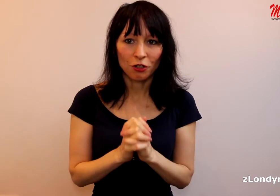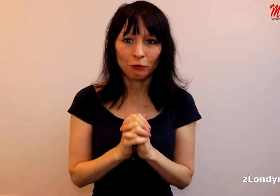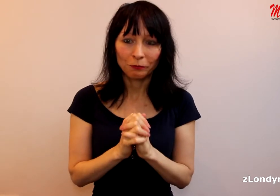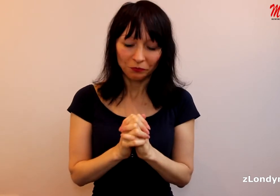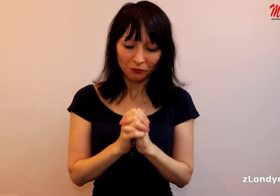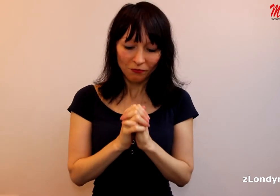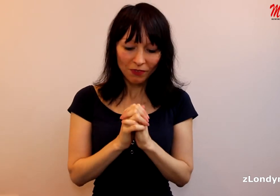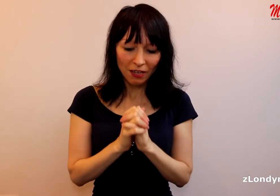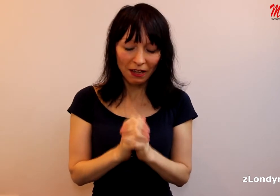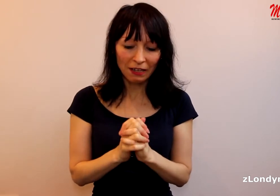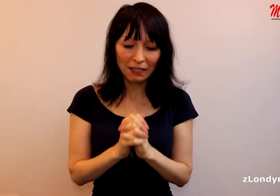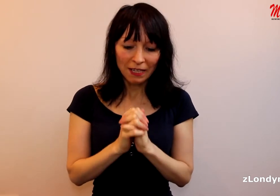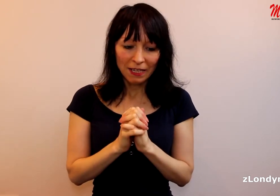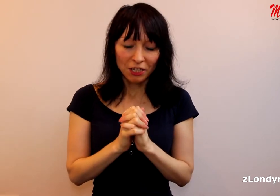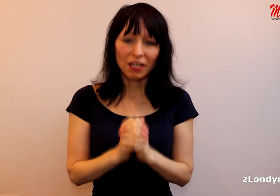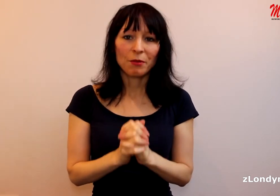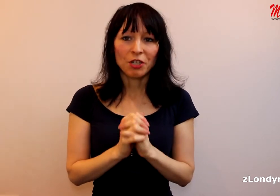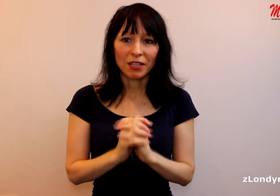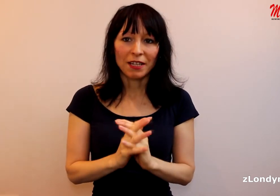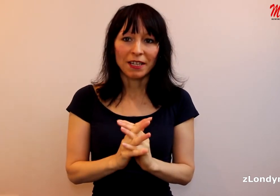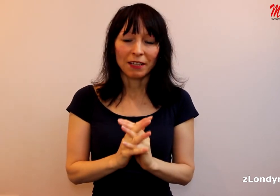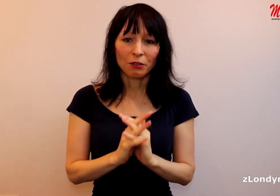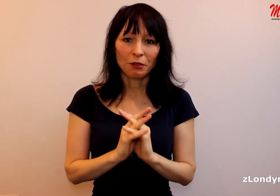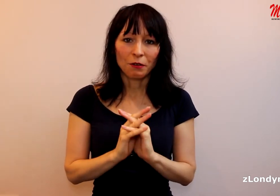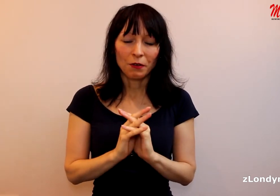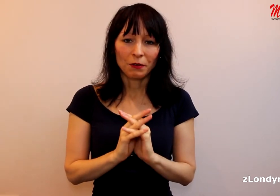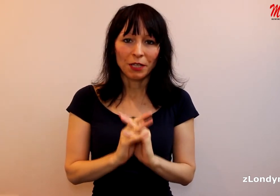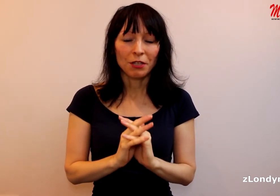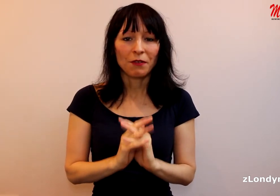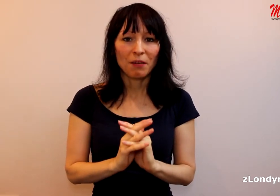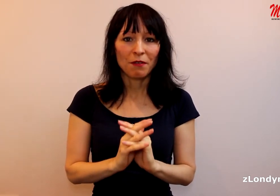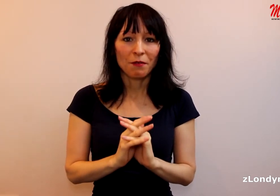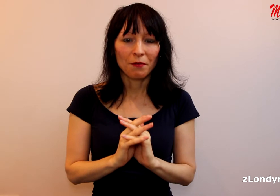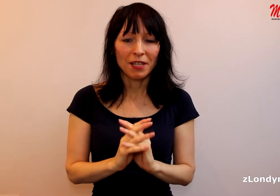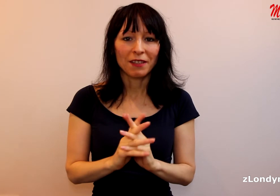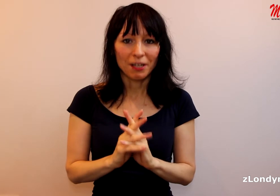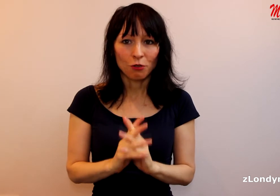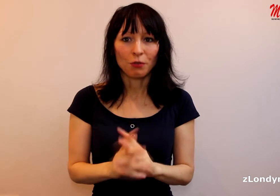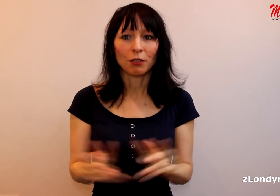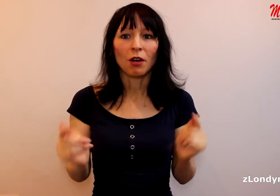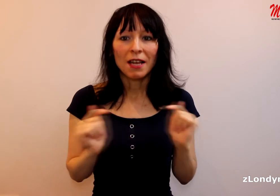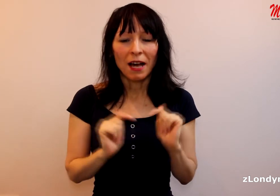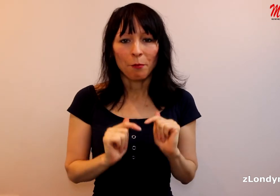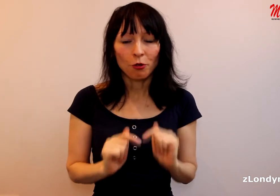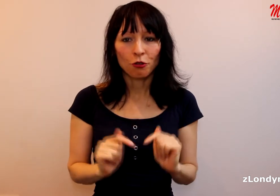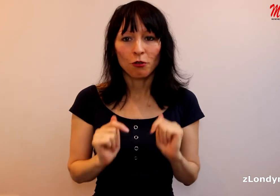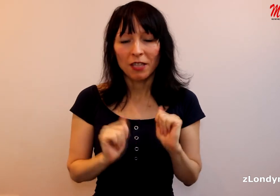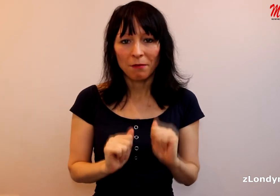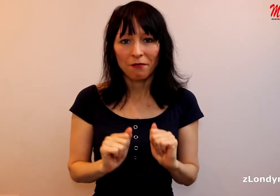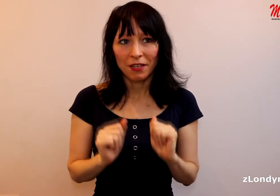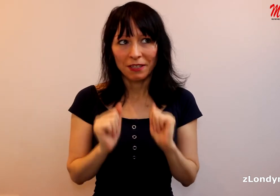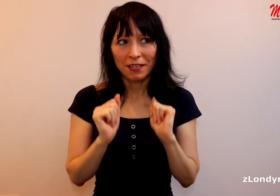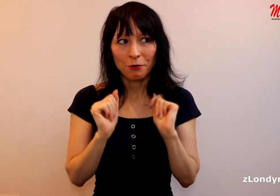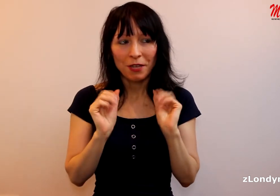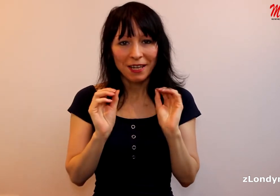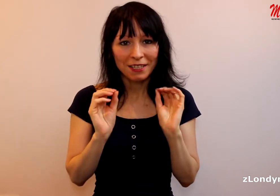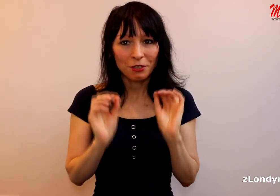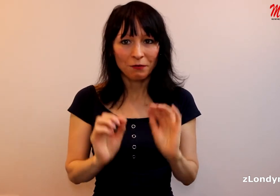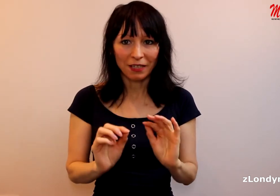žiju. A řekla bych, že tady je to teď velmi vidět a rezonuje to. A proč toto téma vytahuji, jak si zrovna